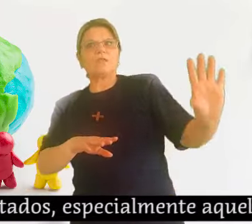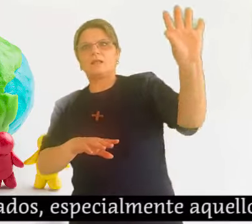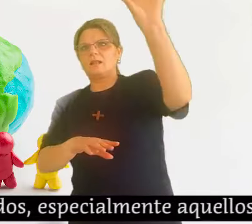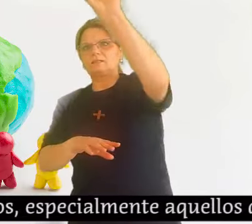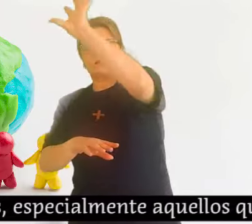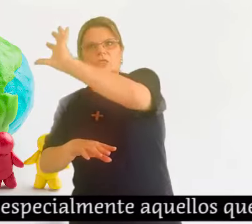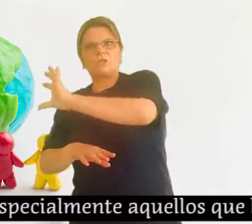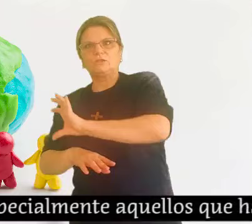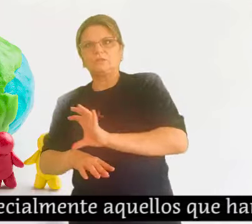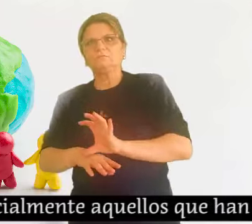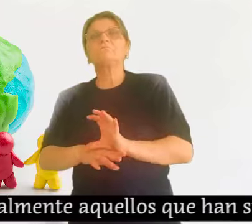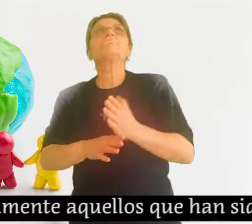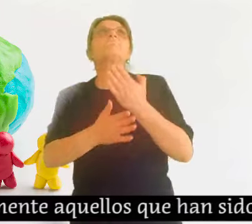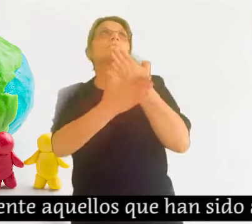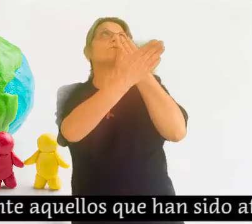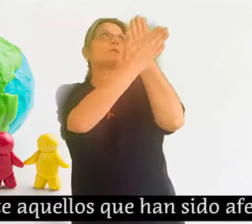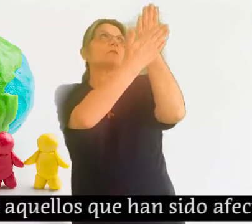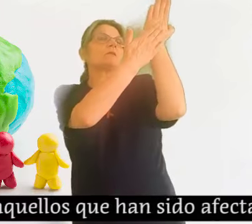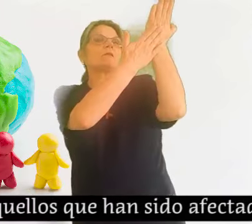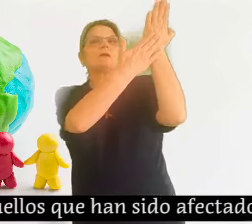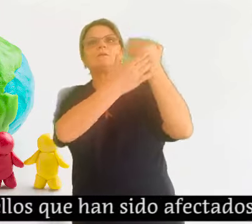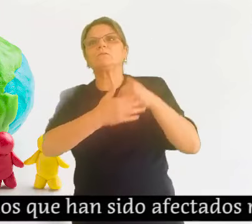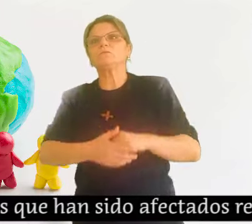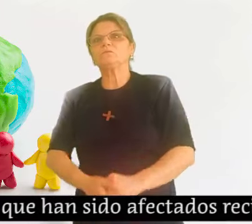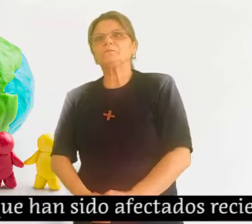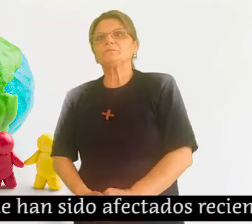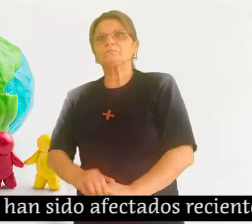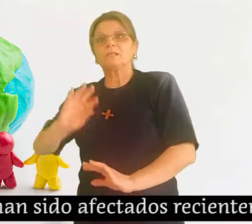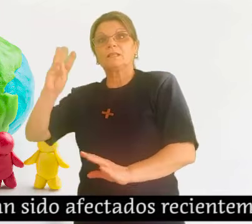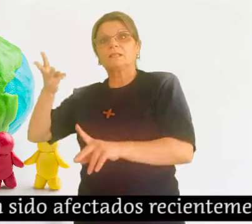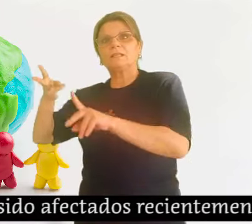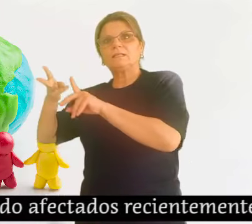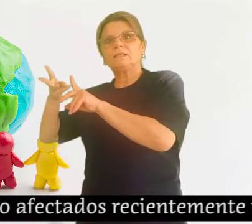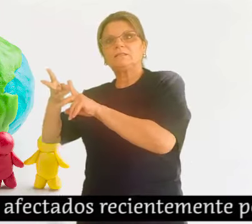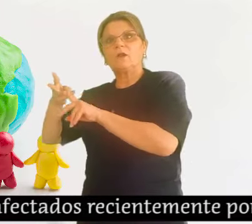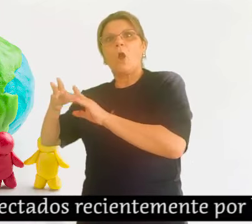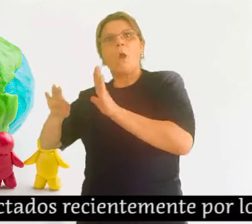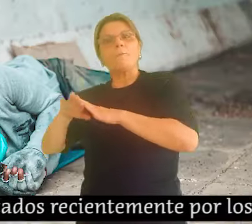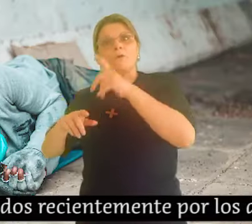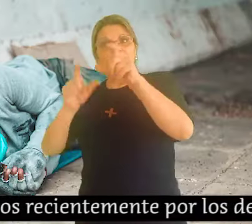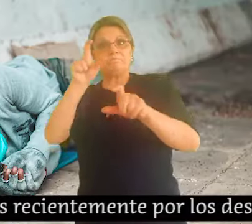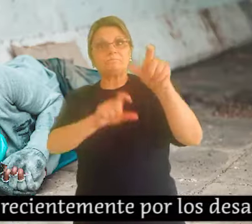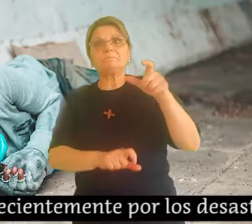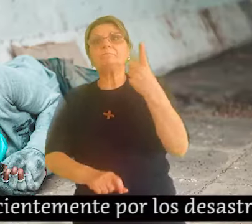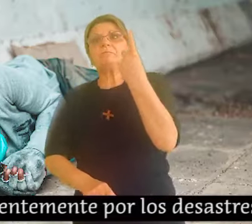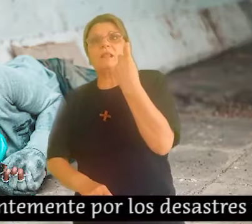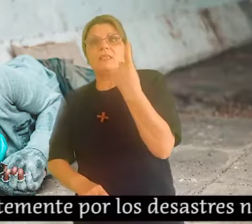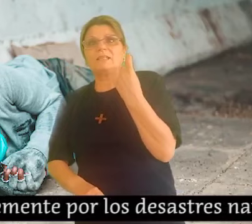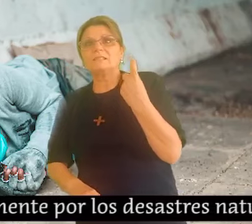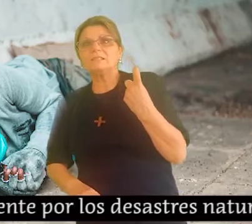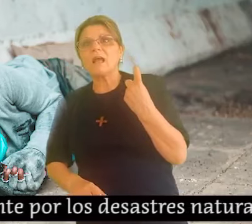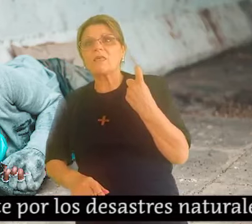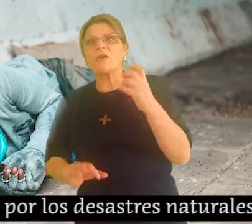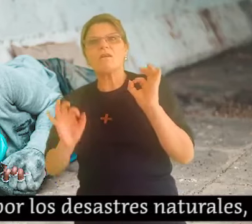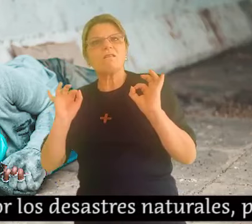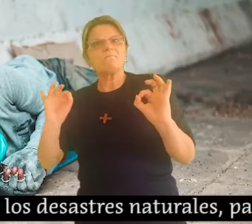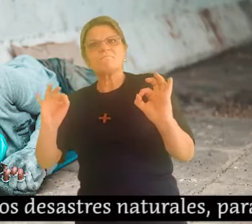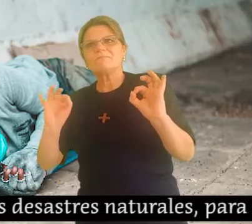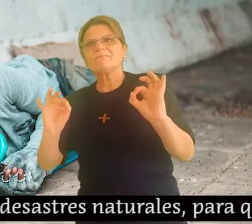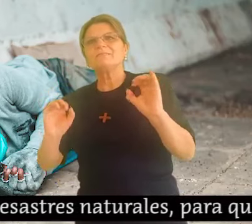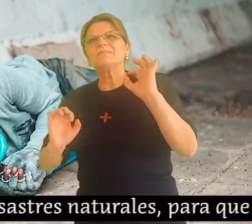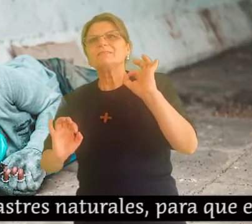Por los más necesitados, especialmente aquellos que han sido afectados recientemente por los desastres naturales,